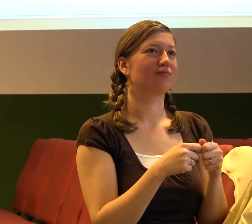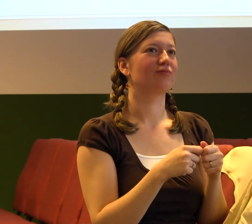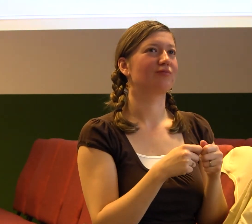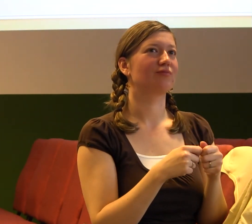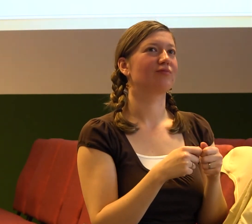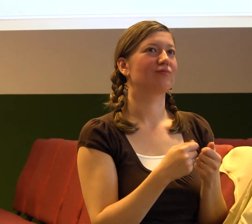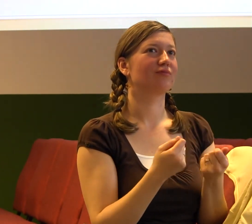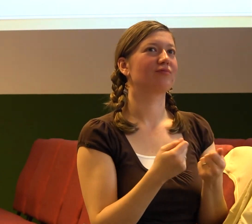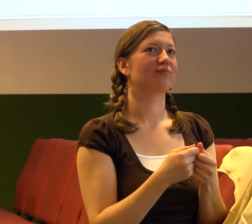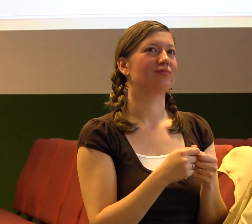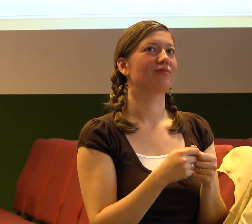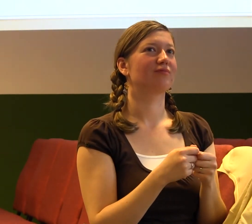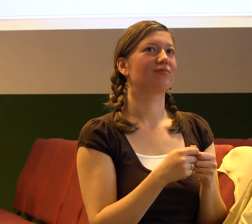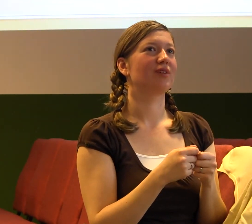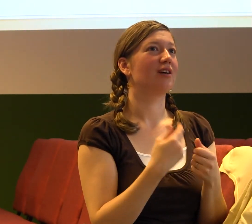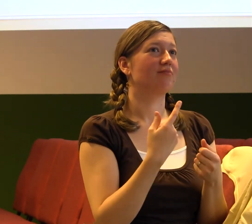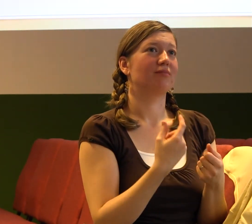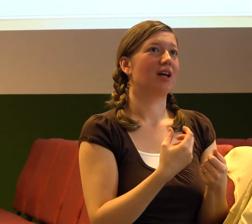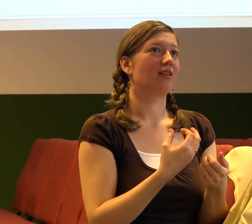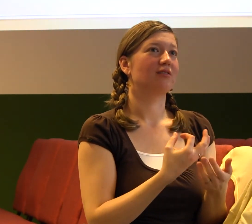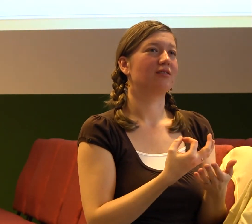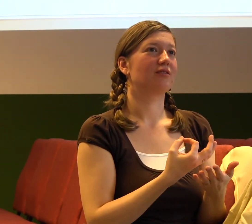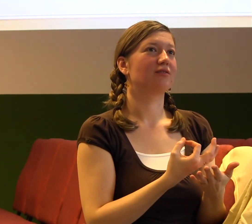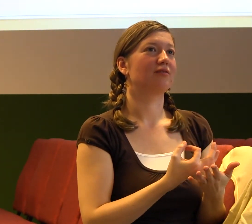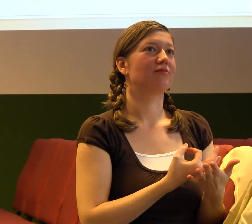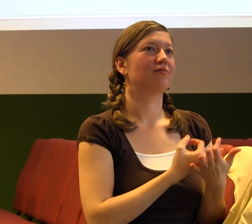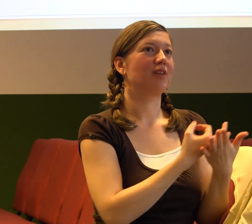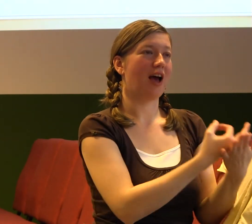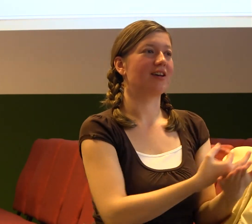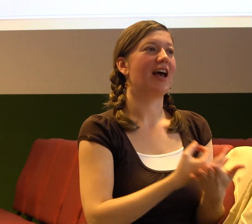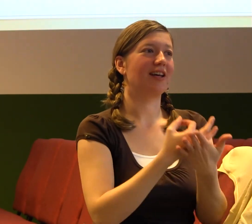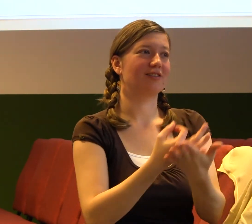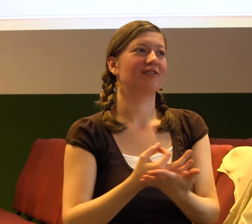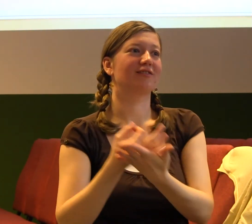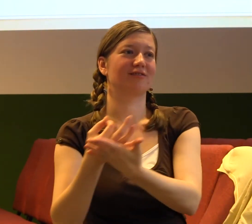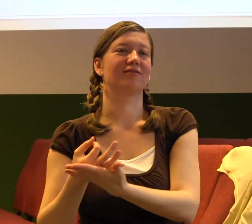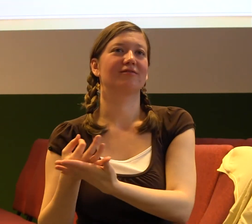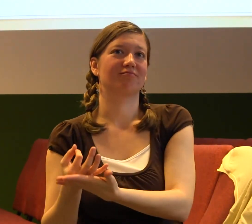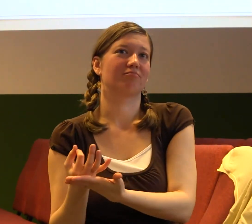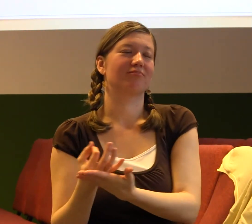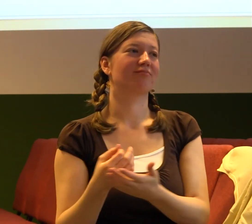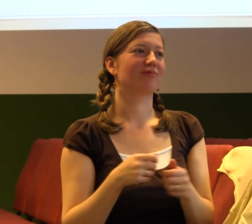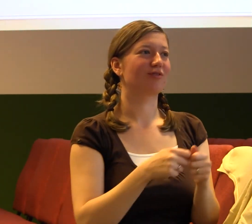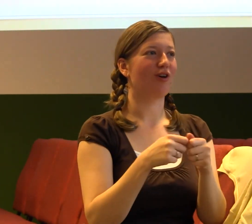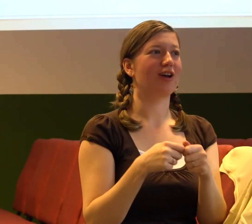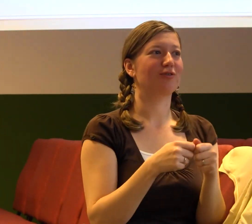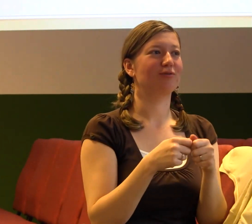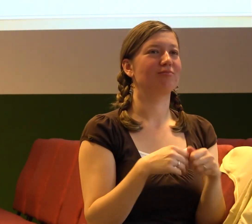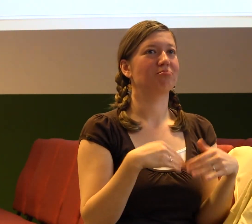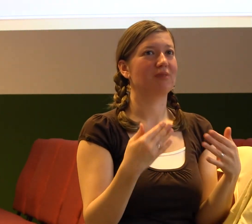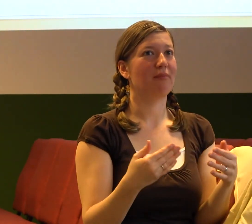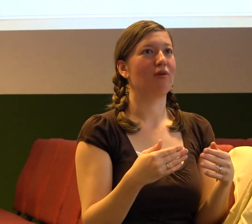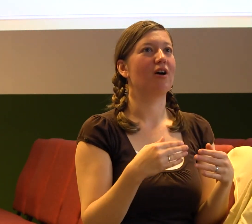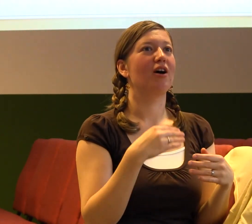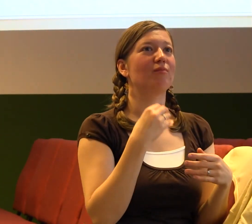říct někomu, že jsem věřící a říct mu o Bohu, nebo se můžu zkusit za někoho modlit. Zkusme fakt všichni vymyslet jednu nějakou věc, kterou v následujícím